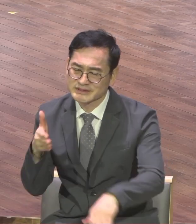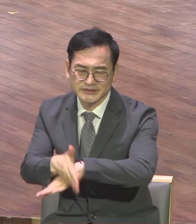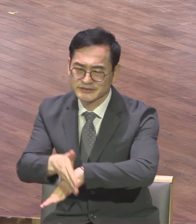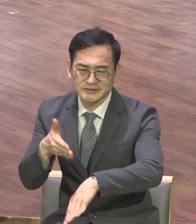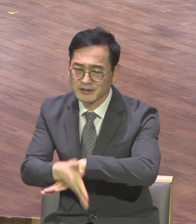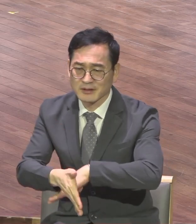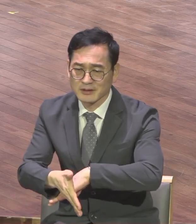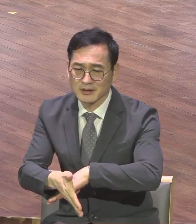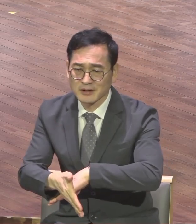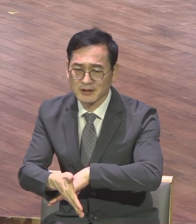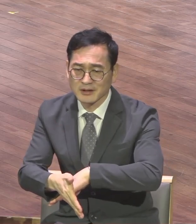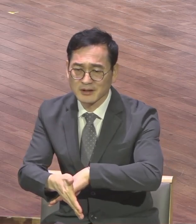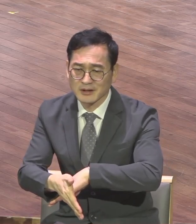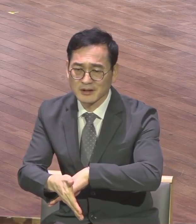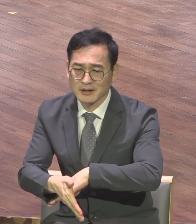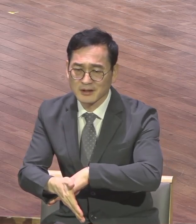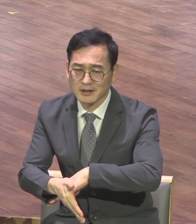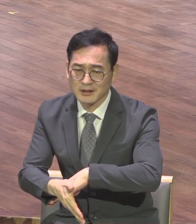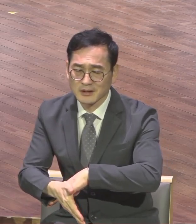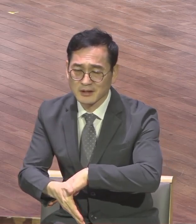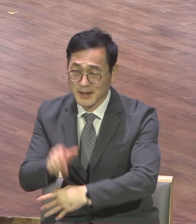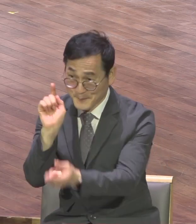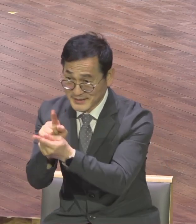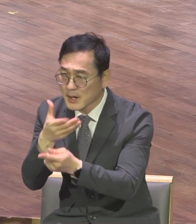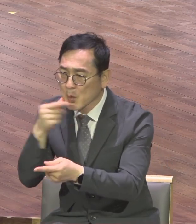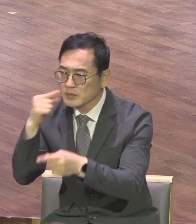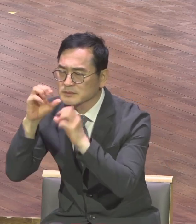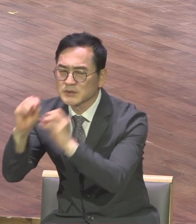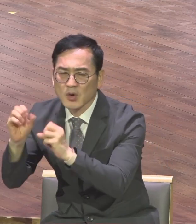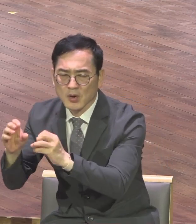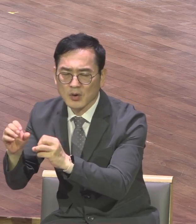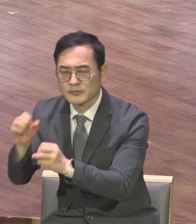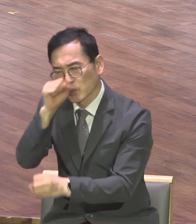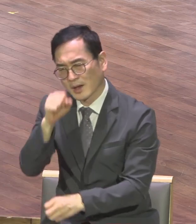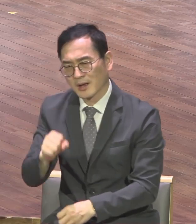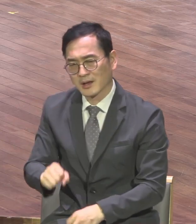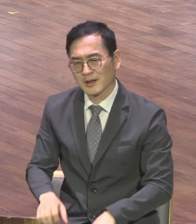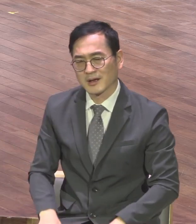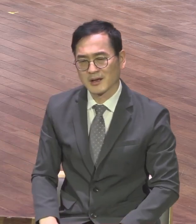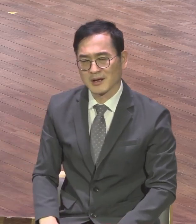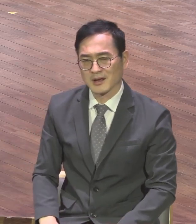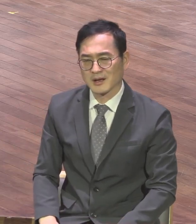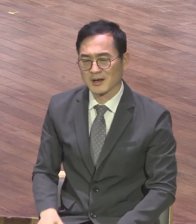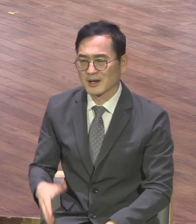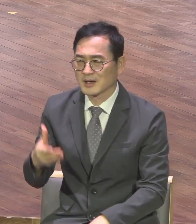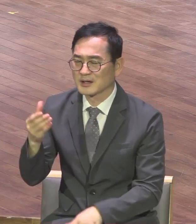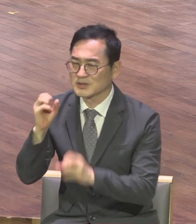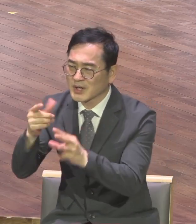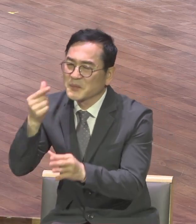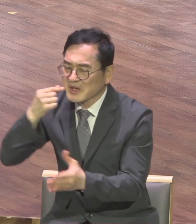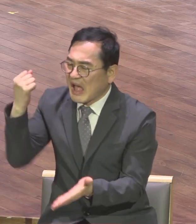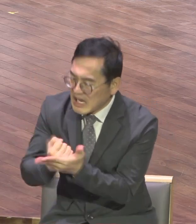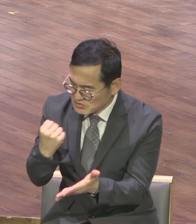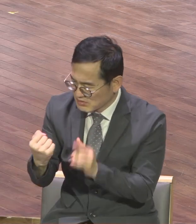만남이 누구를 만나든 만나 누구를 만나든 오늘 우리